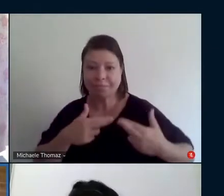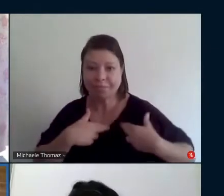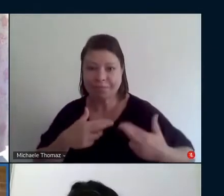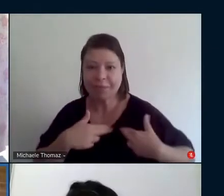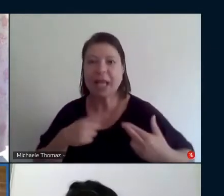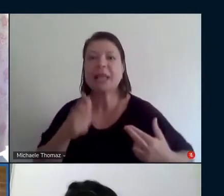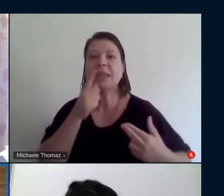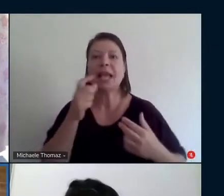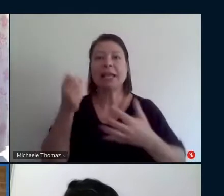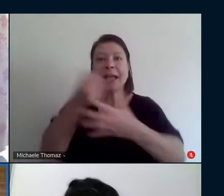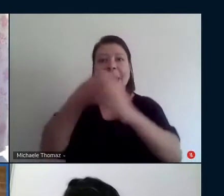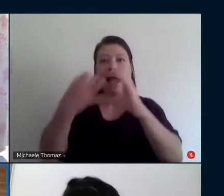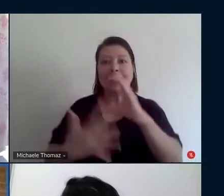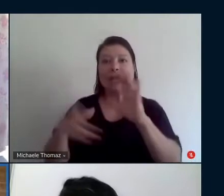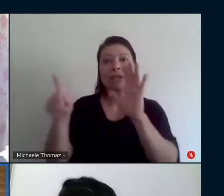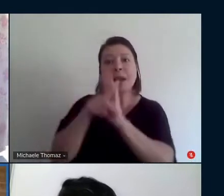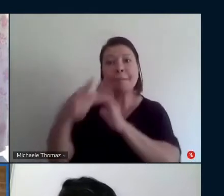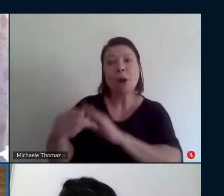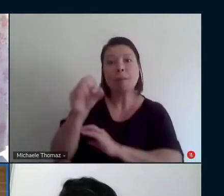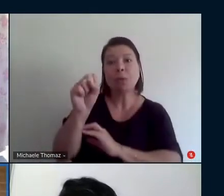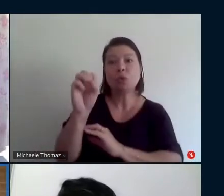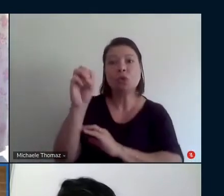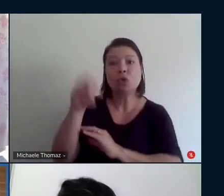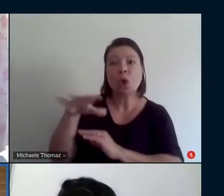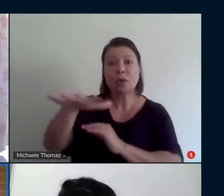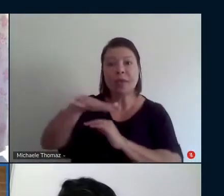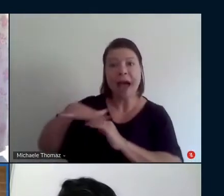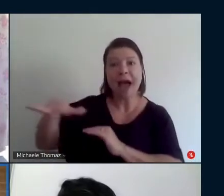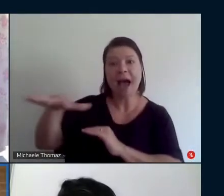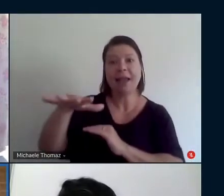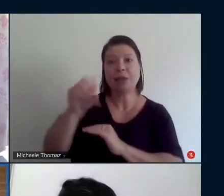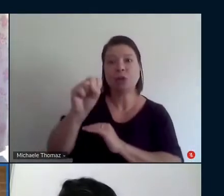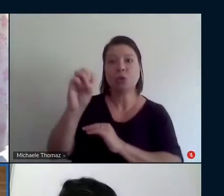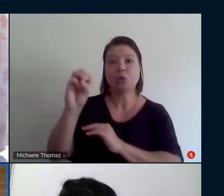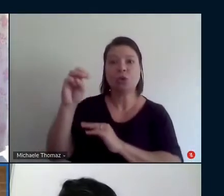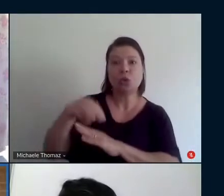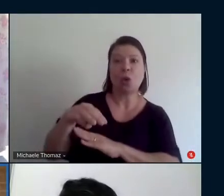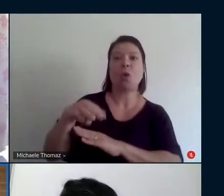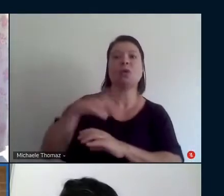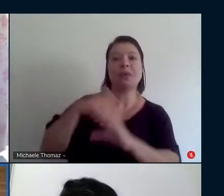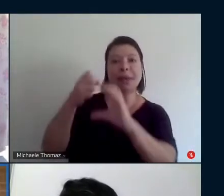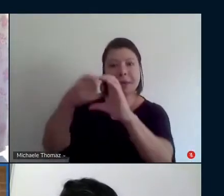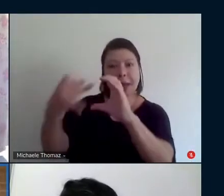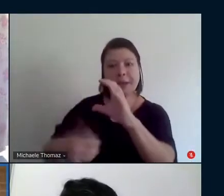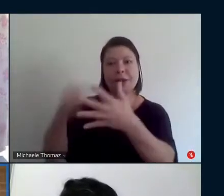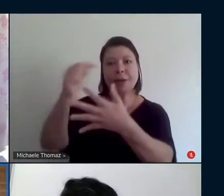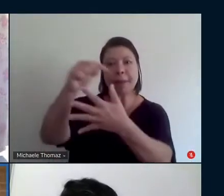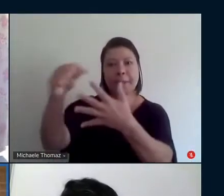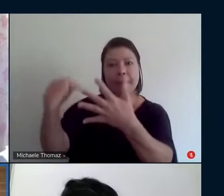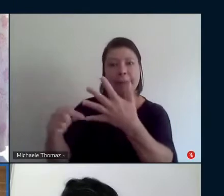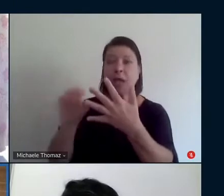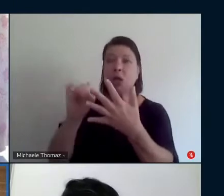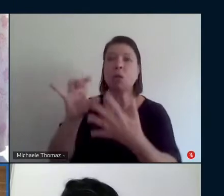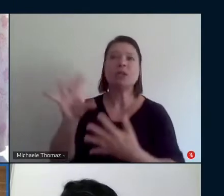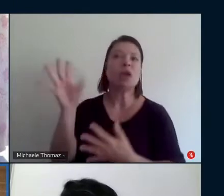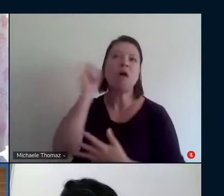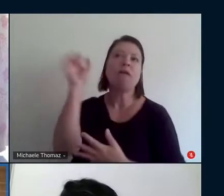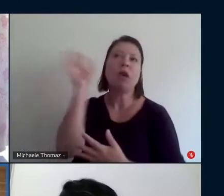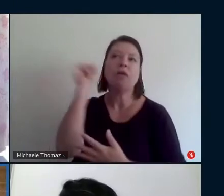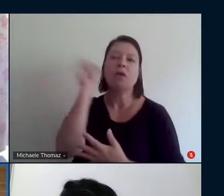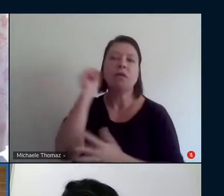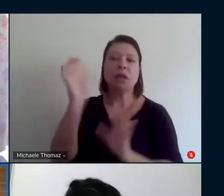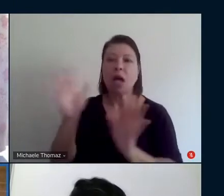colocar que a denominação universo sonoro, implicaria não só o que entra pelo ouvido, mas como o som é um